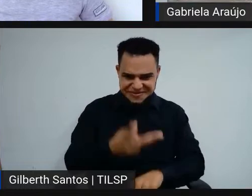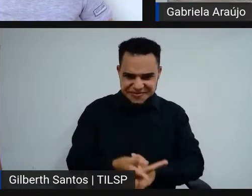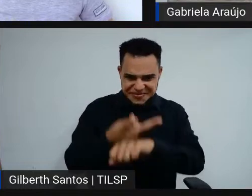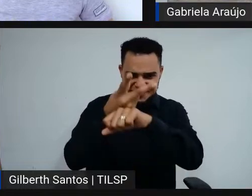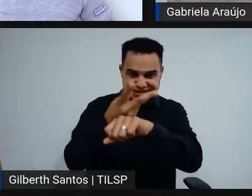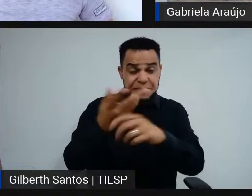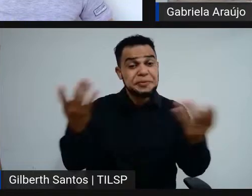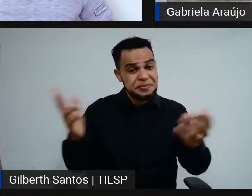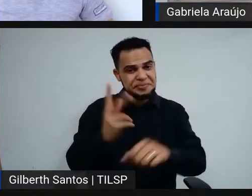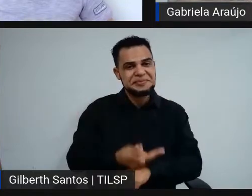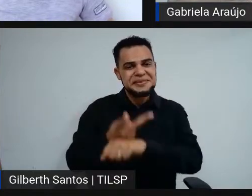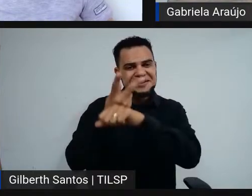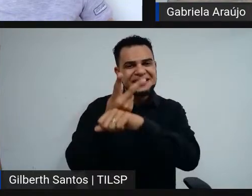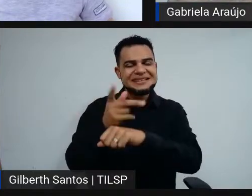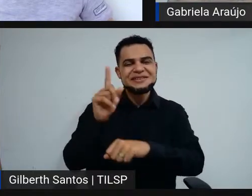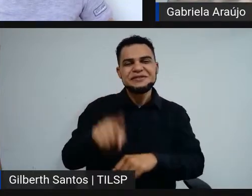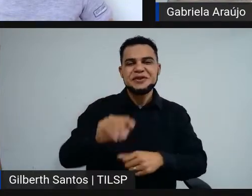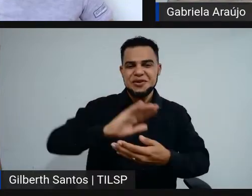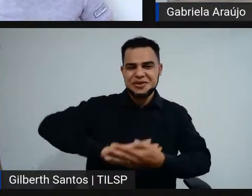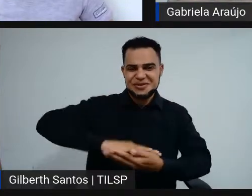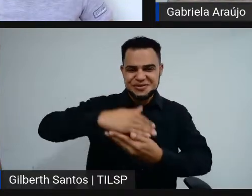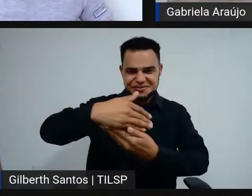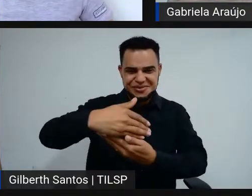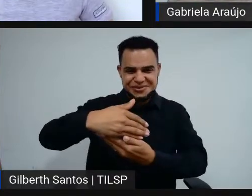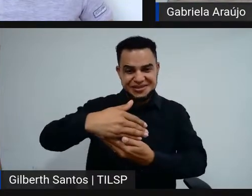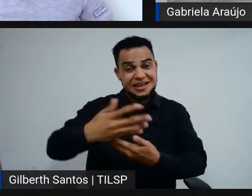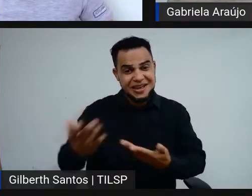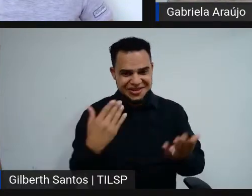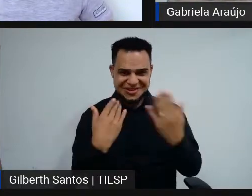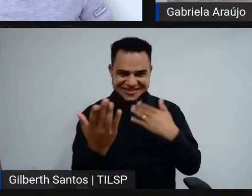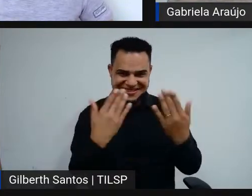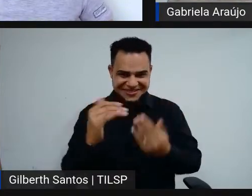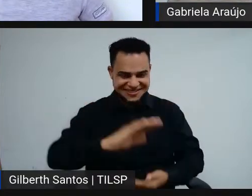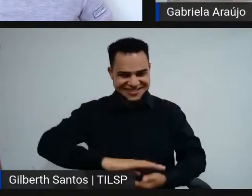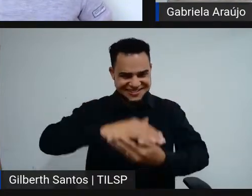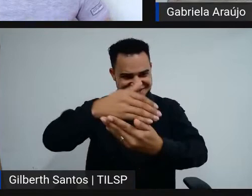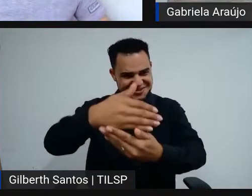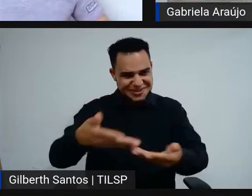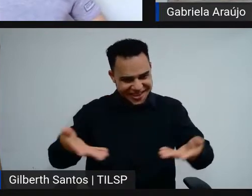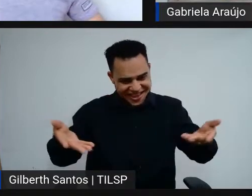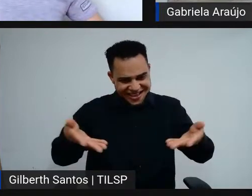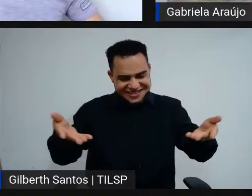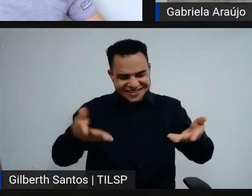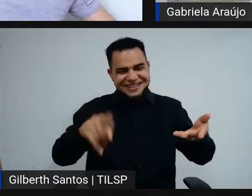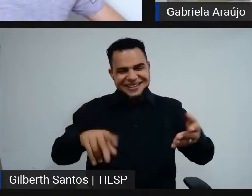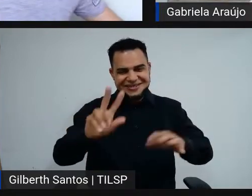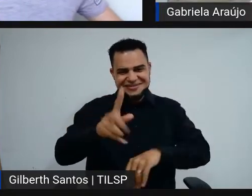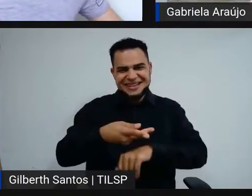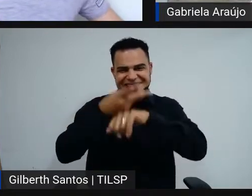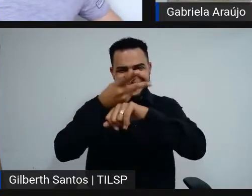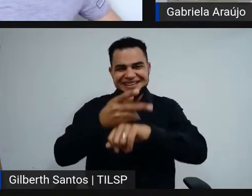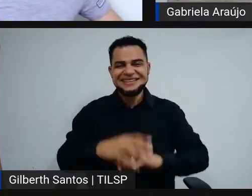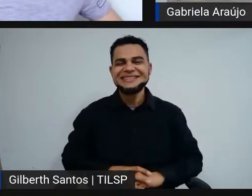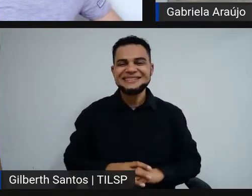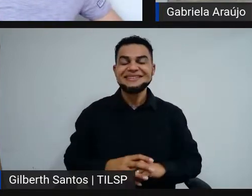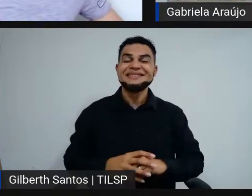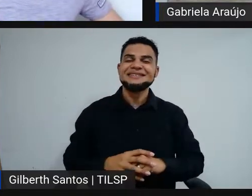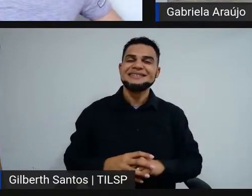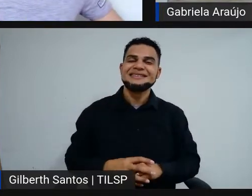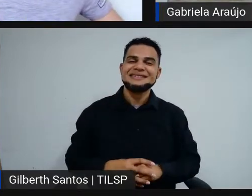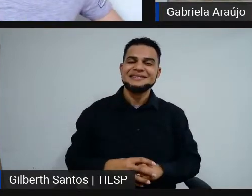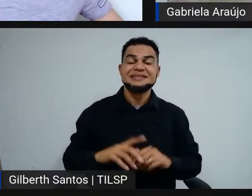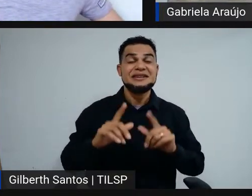premiação foi um notebook, inclusive é por ele que eu estou conversando com vocês agora. A viagem para a